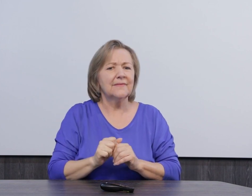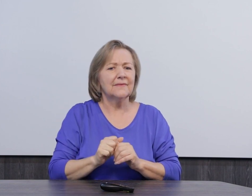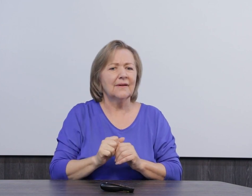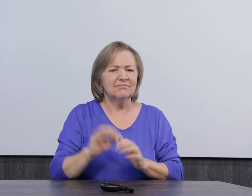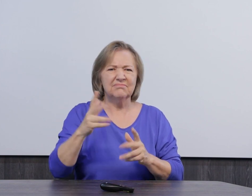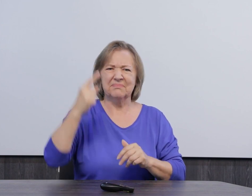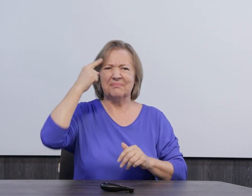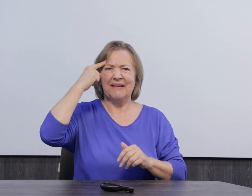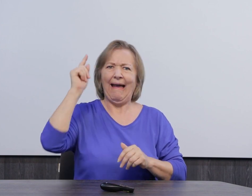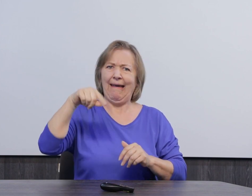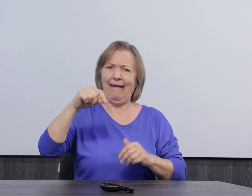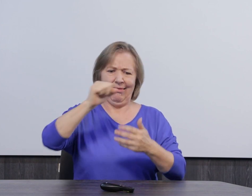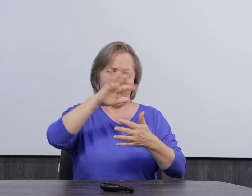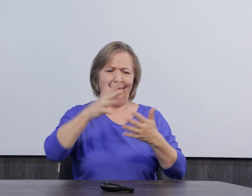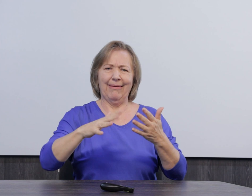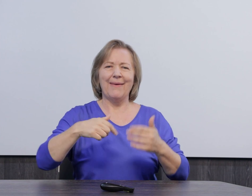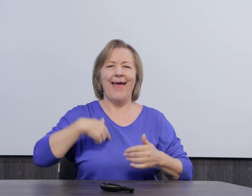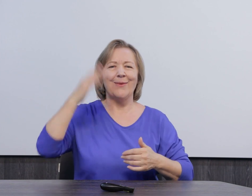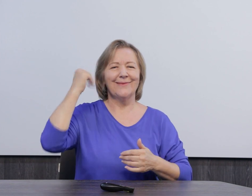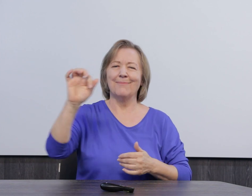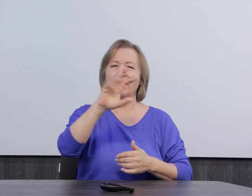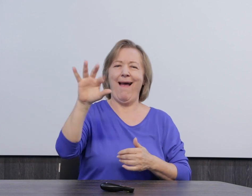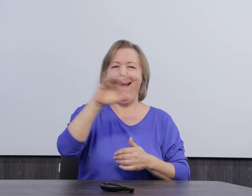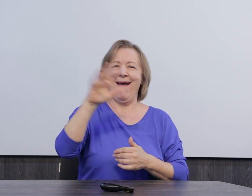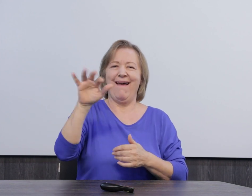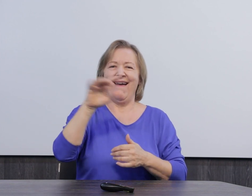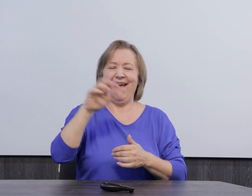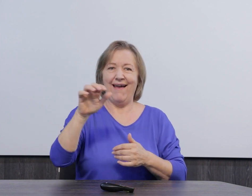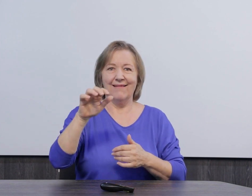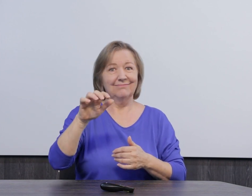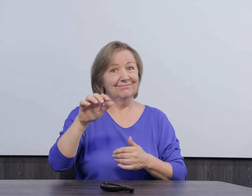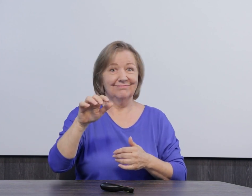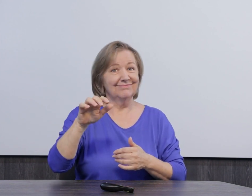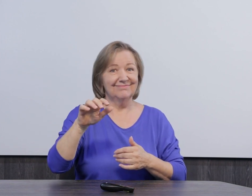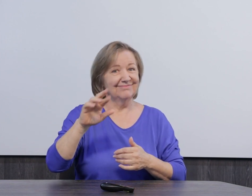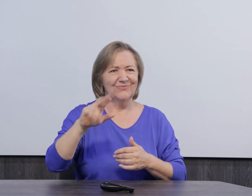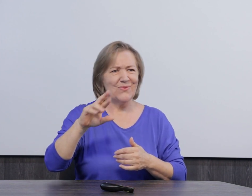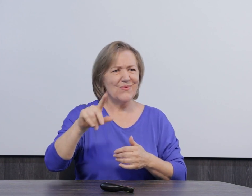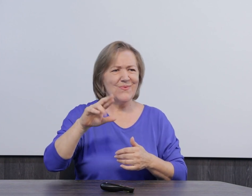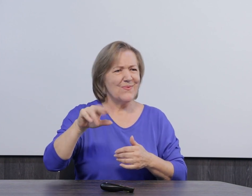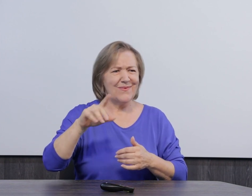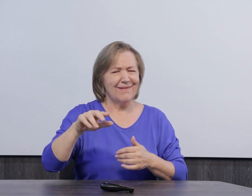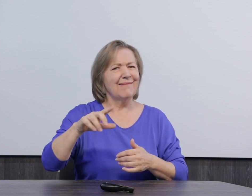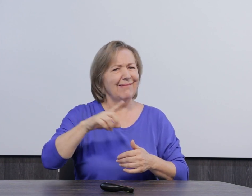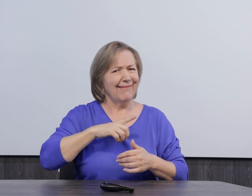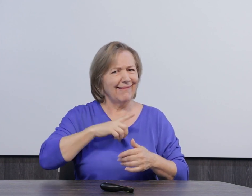Muitas pessoas pensam que por saber o alfabeto manual já sabem Libras, mas não é bem